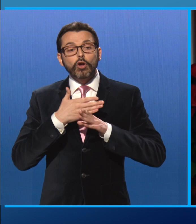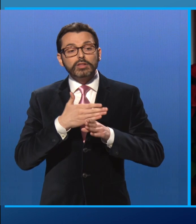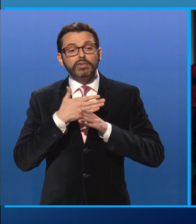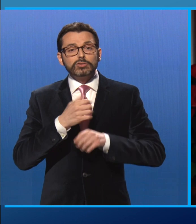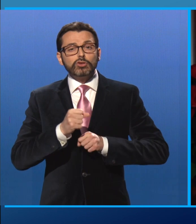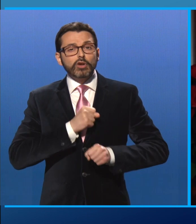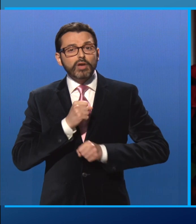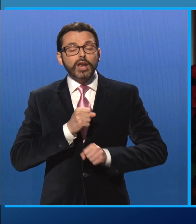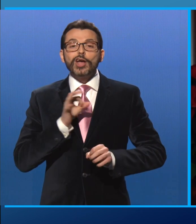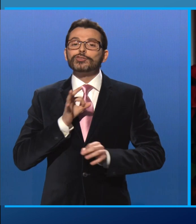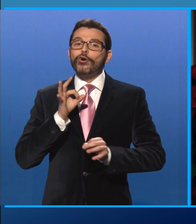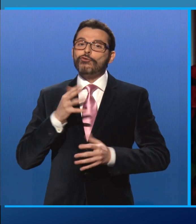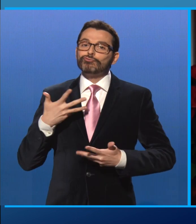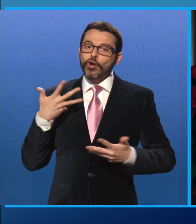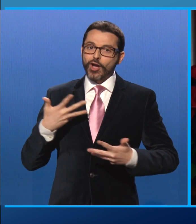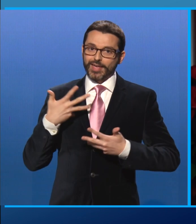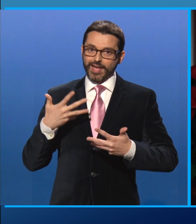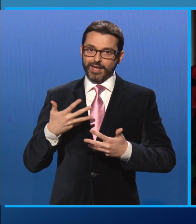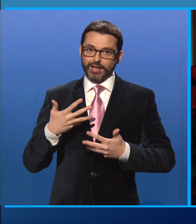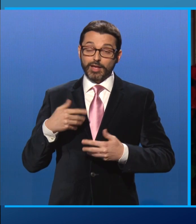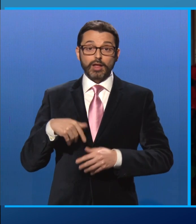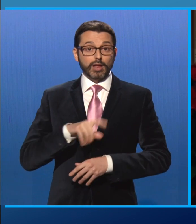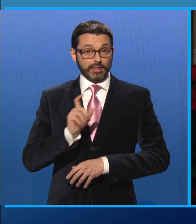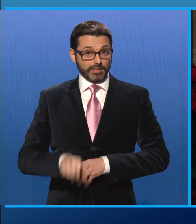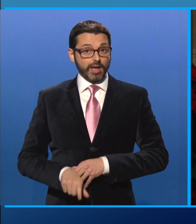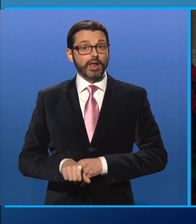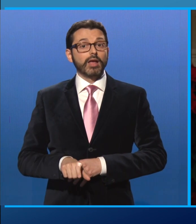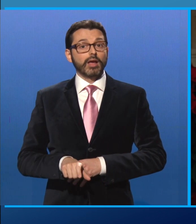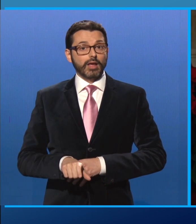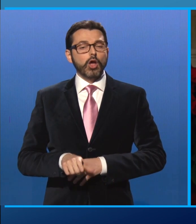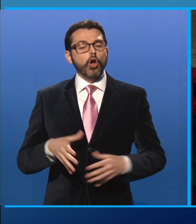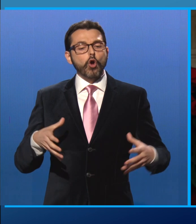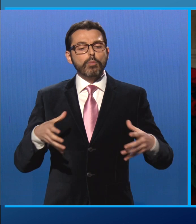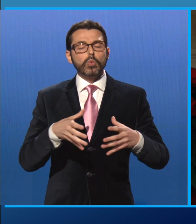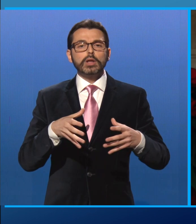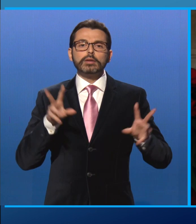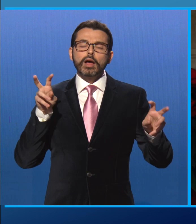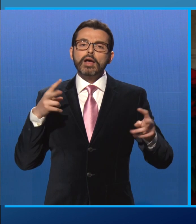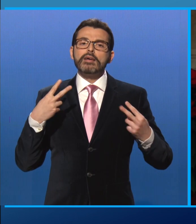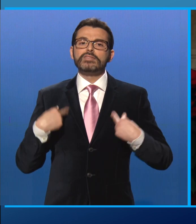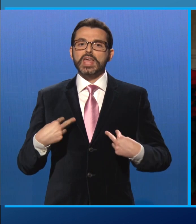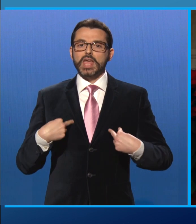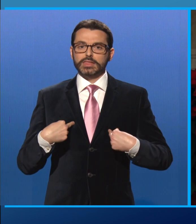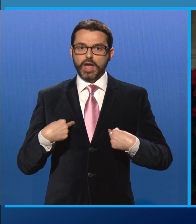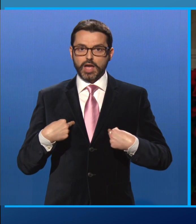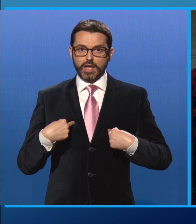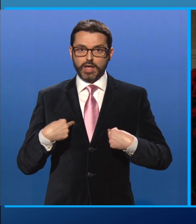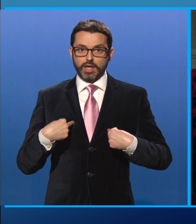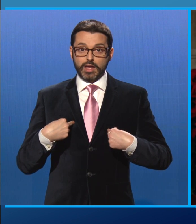gioia. Il nostro Paese è una comunità di vita ed è necessario che lo divenga sempre di più.